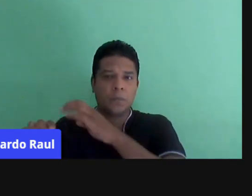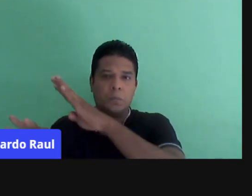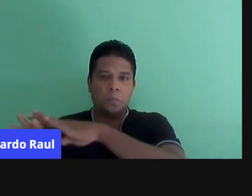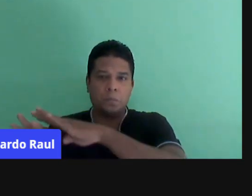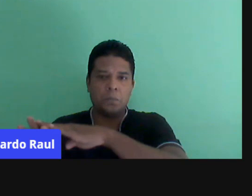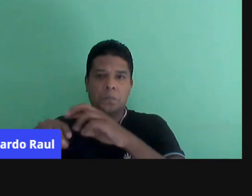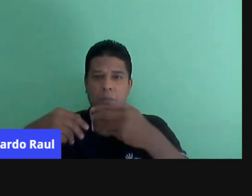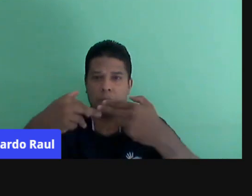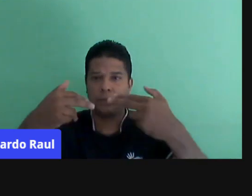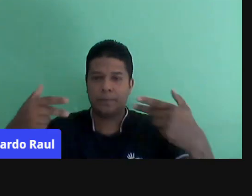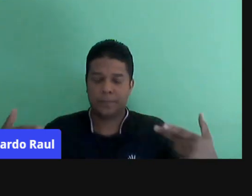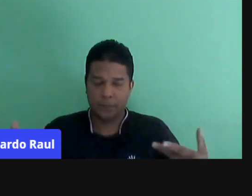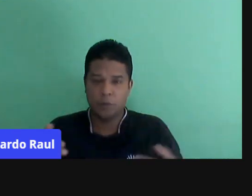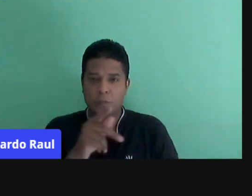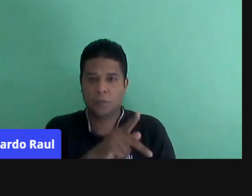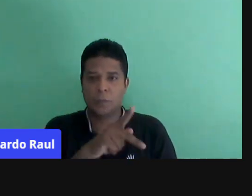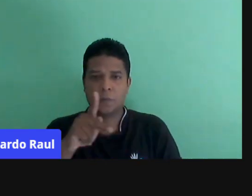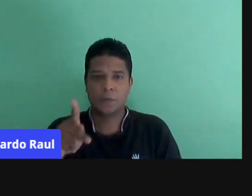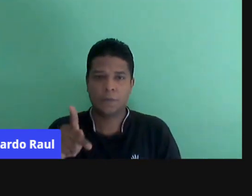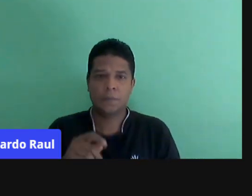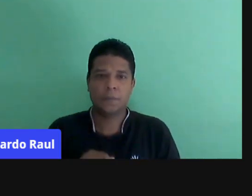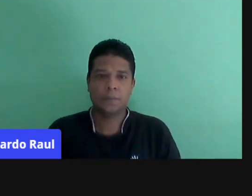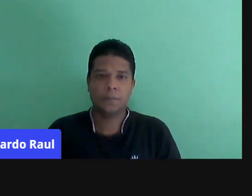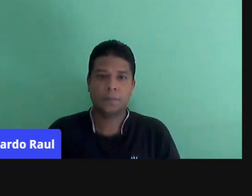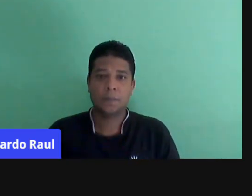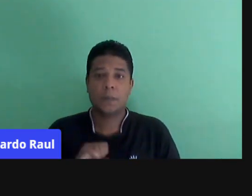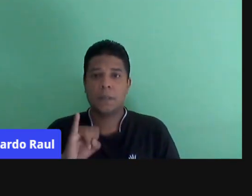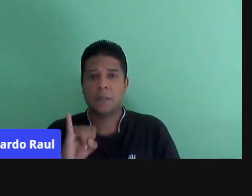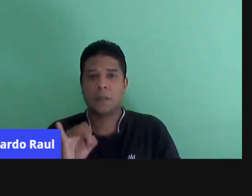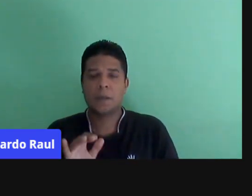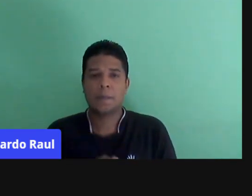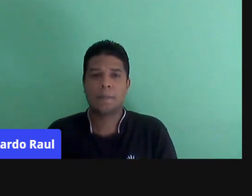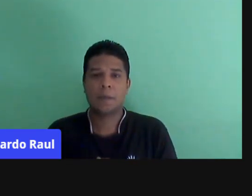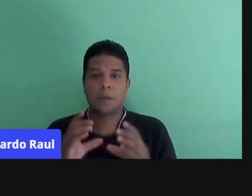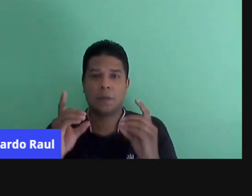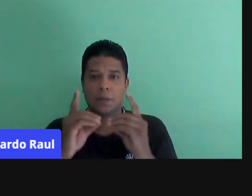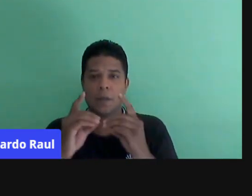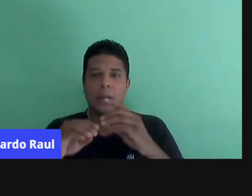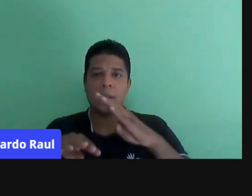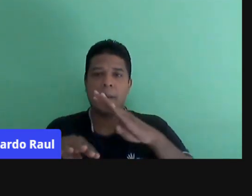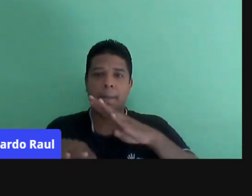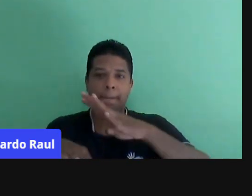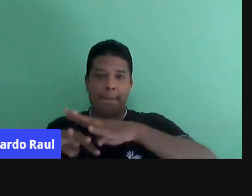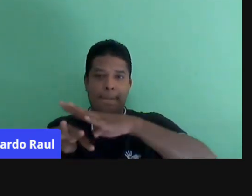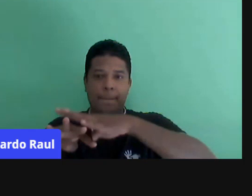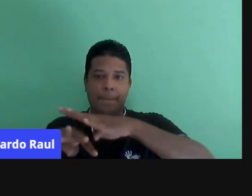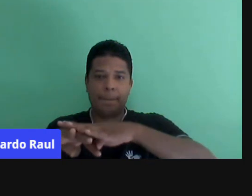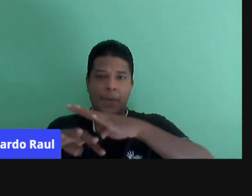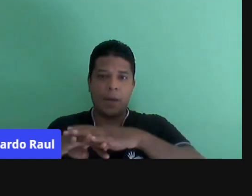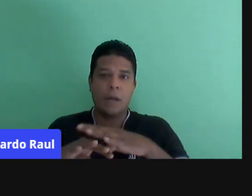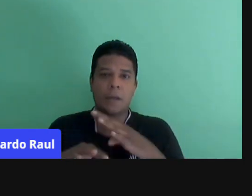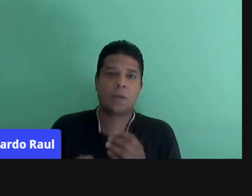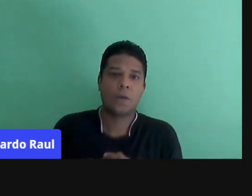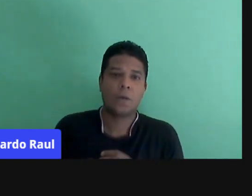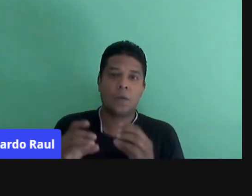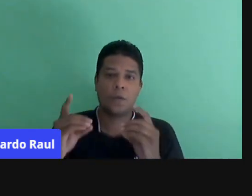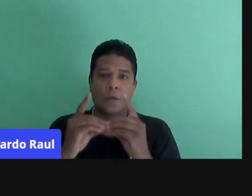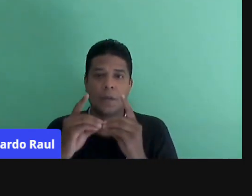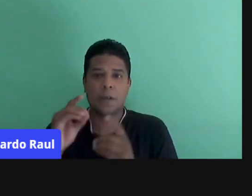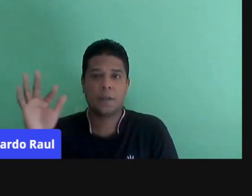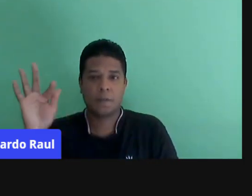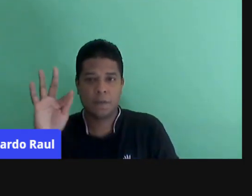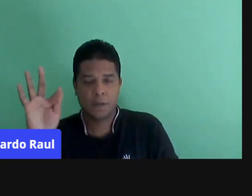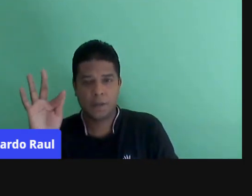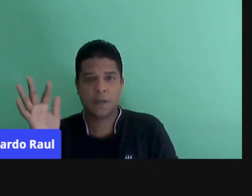situações propostas pelo professor. Se nós pegarmos a didática da matemática, a didática francesa, nós temos um autor chamado Brusson.